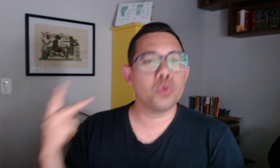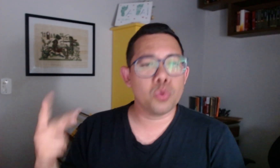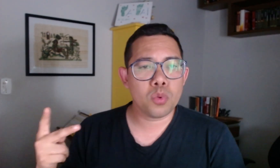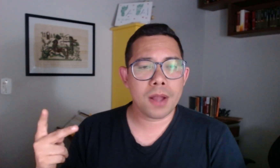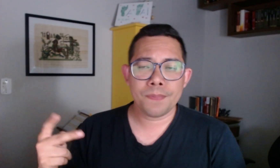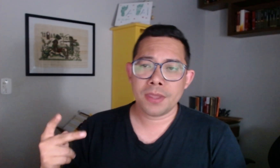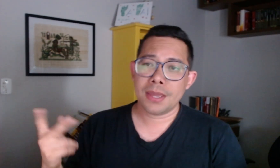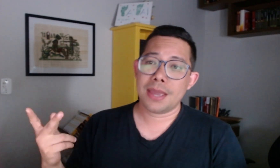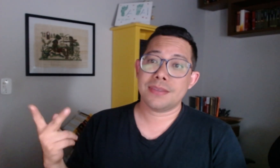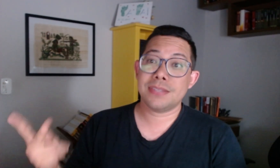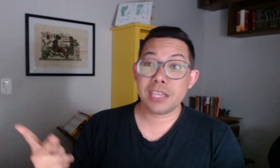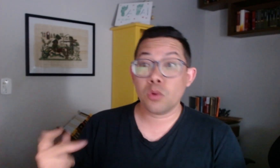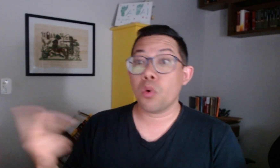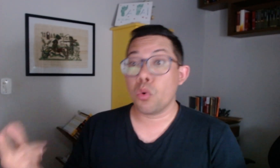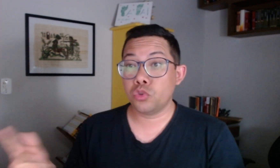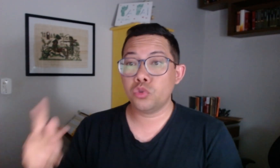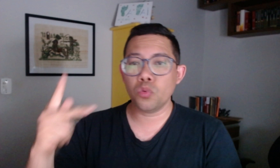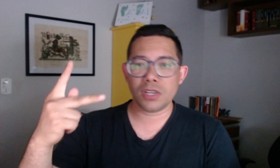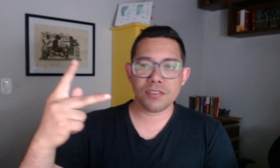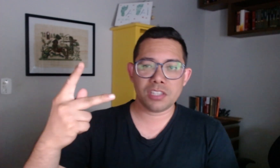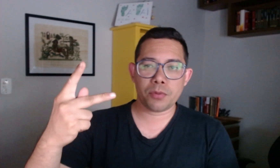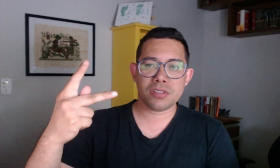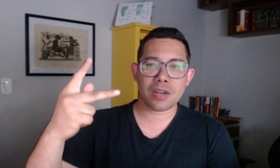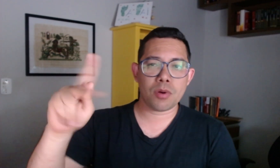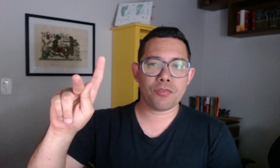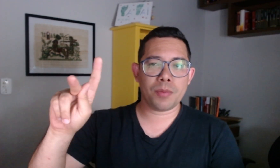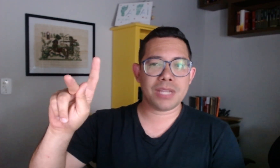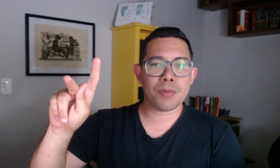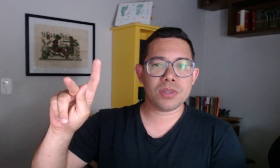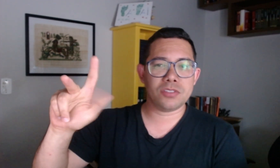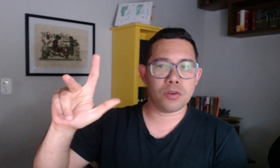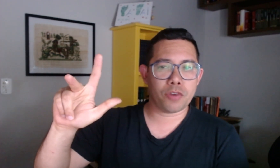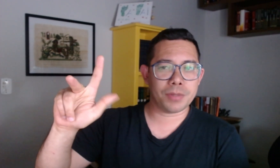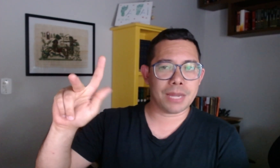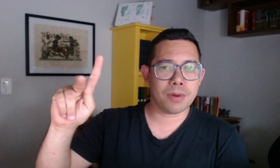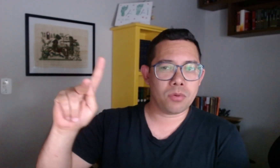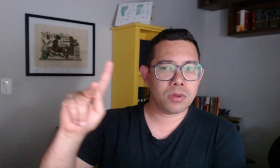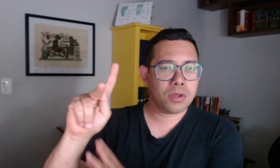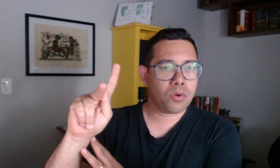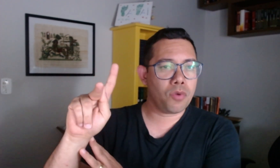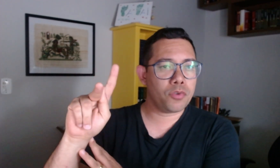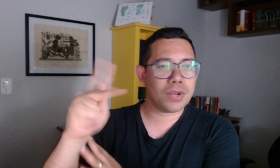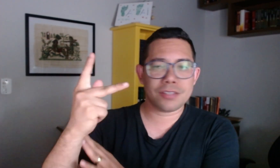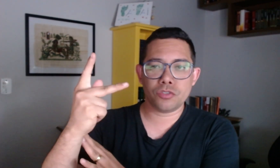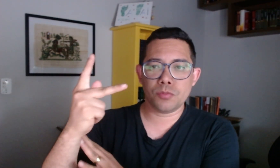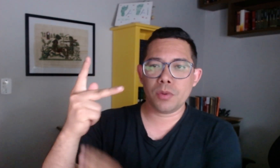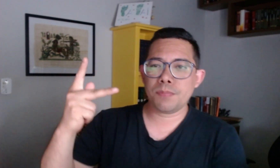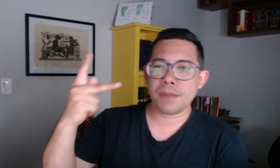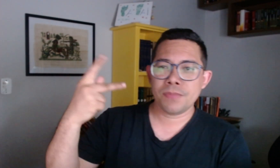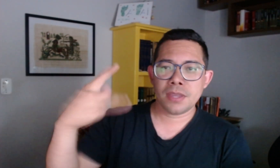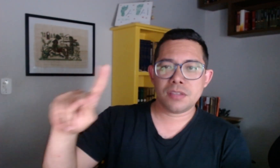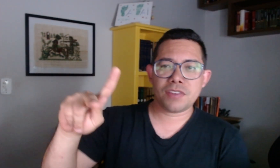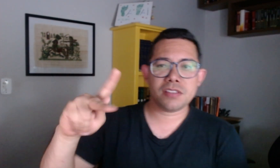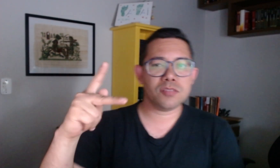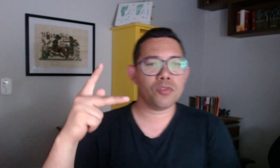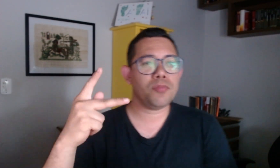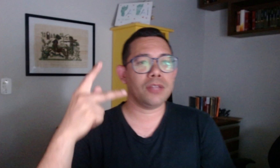tua, seu ou sua, que você pode usar com a forma da mão assim, a forma da mão, configuração de mão em B, você faz esse movimento,